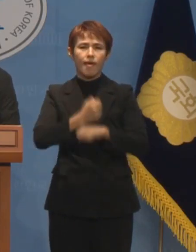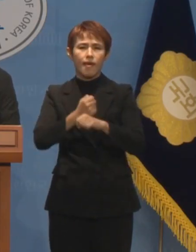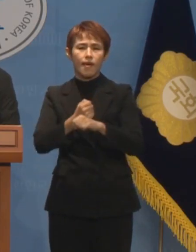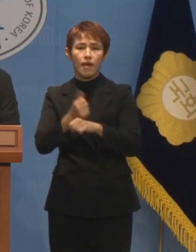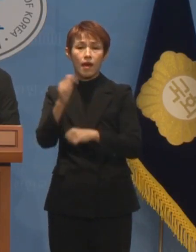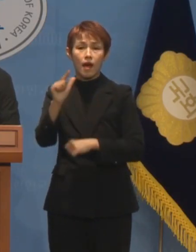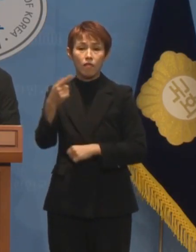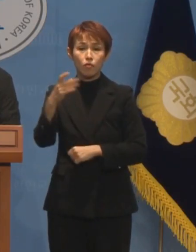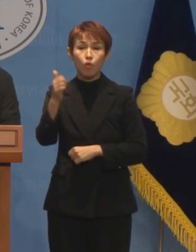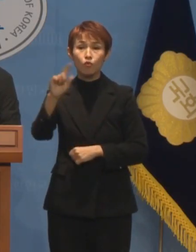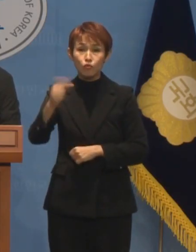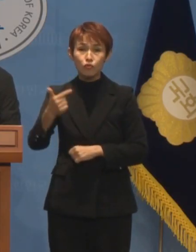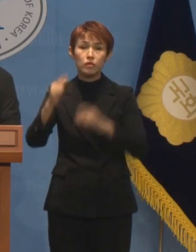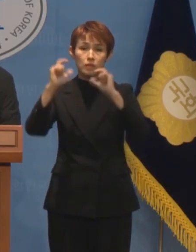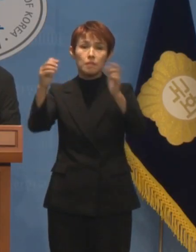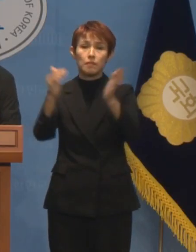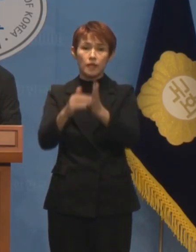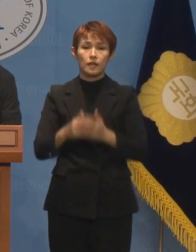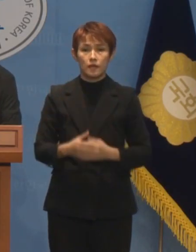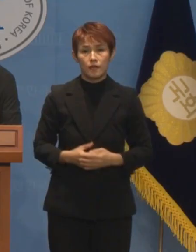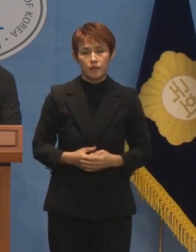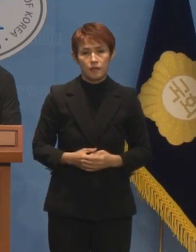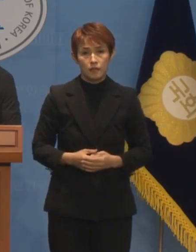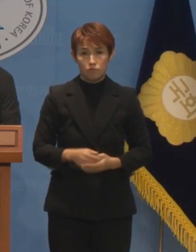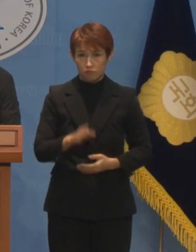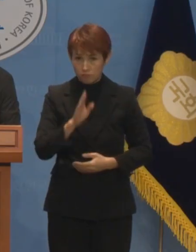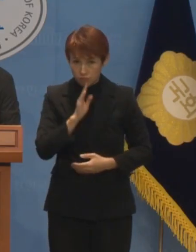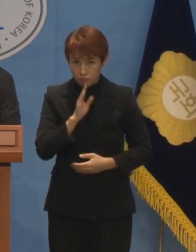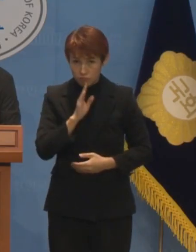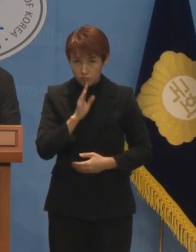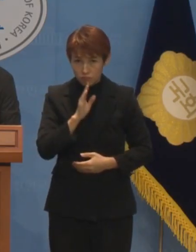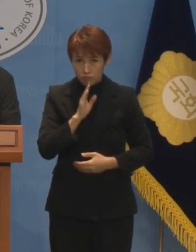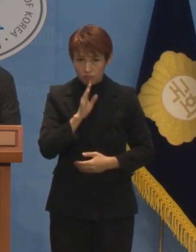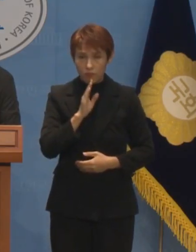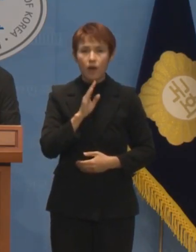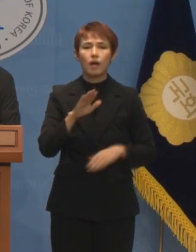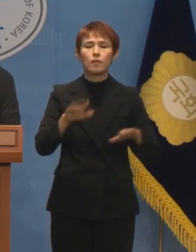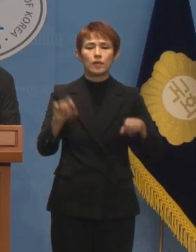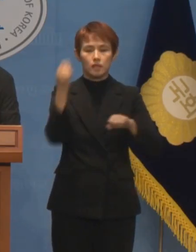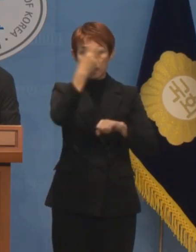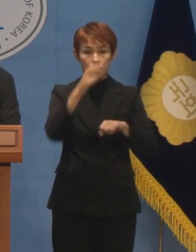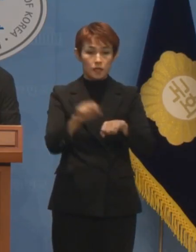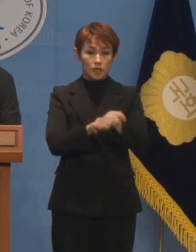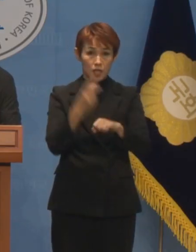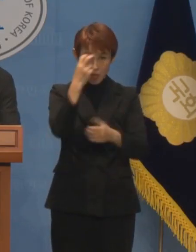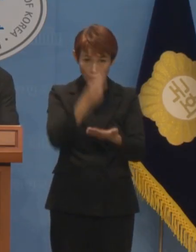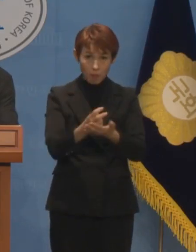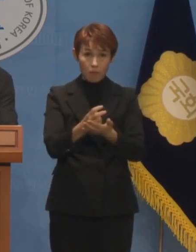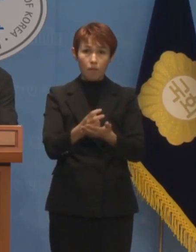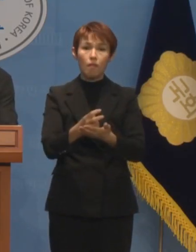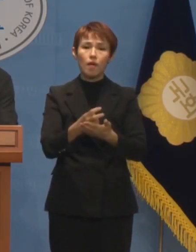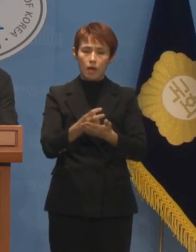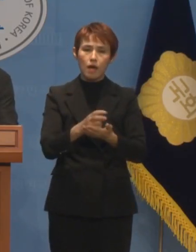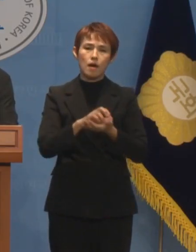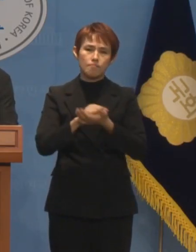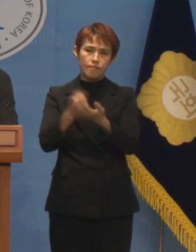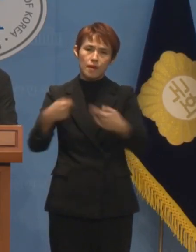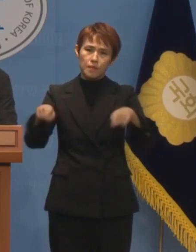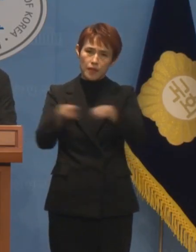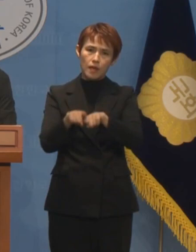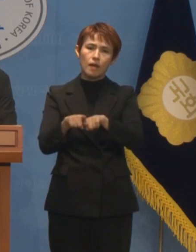공언한 바 있습니다. 진심이라면 이번 특검부터 당연히 함께